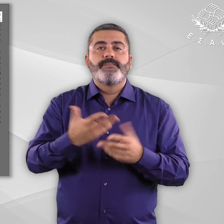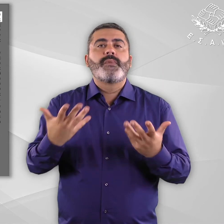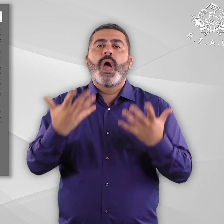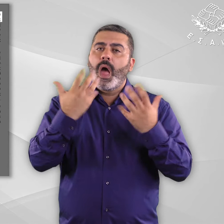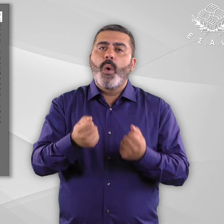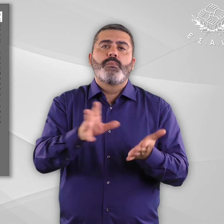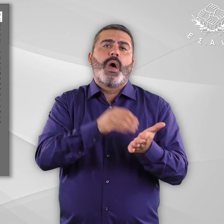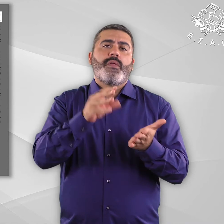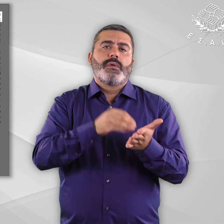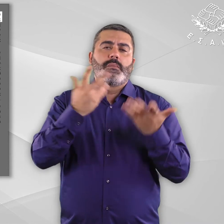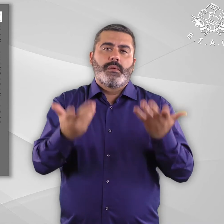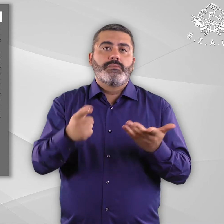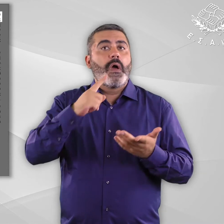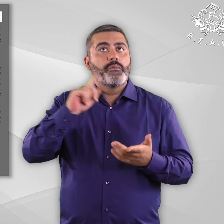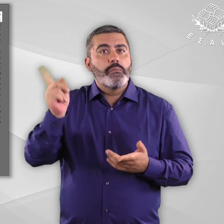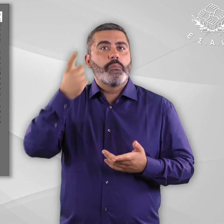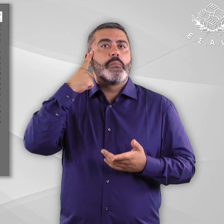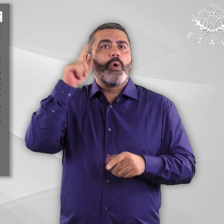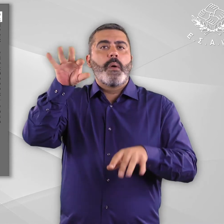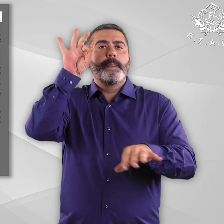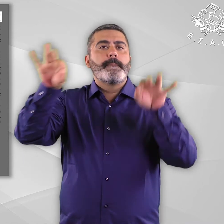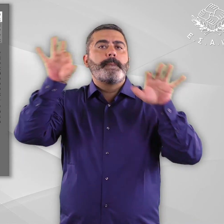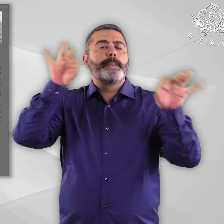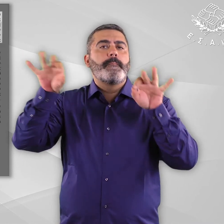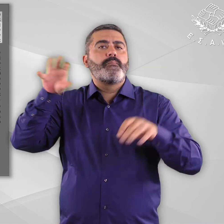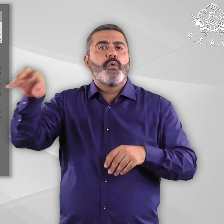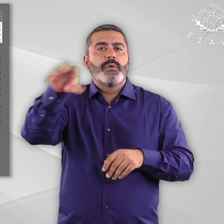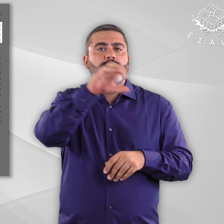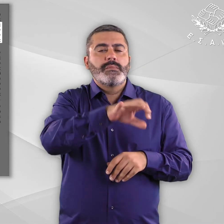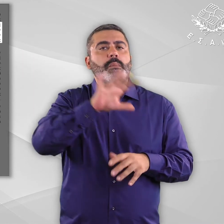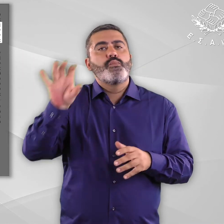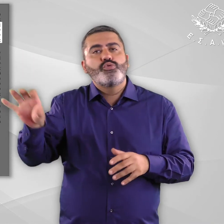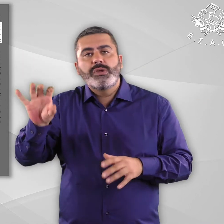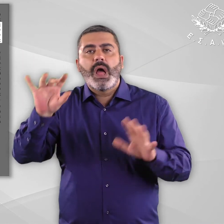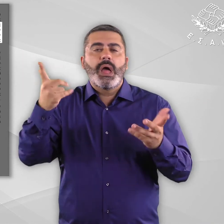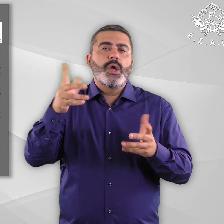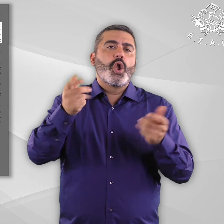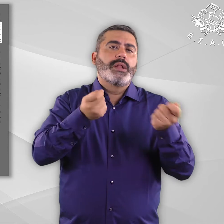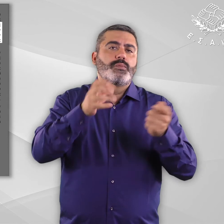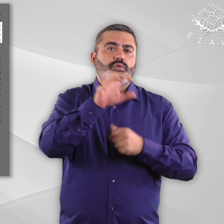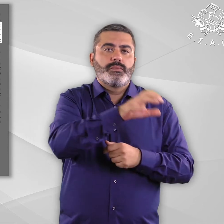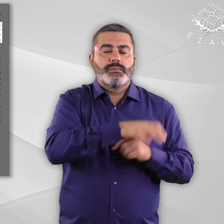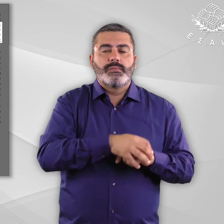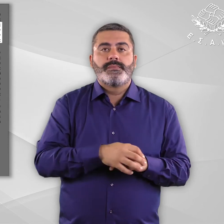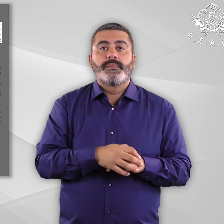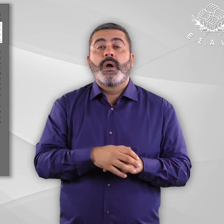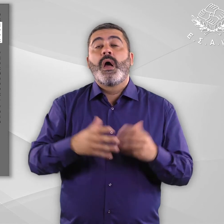πρωτοβουλειών από διάφορους οργανισμούς φορείς ή μουσεία. Παρόλα αυτά, φαίνεται πως υπάρχει η έλλειψη μιας συστηματικής